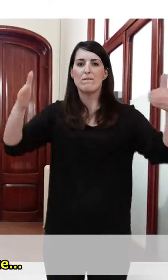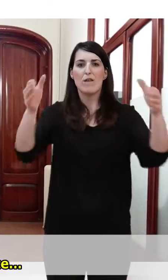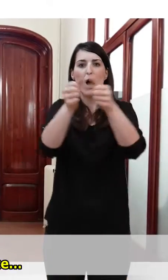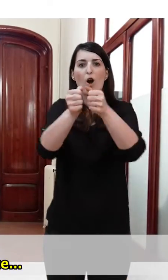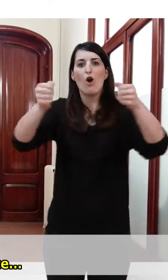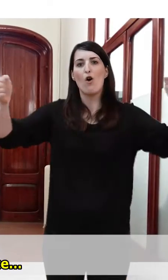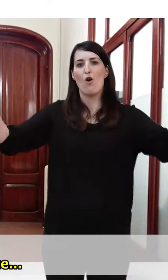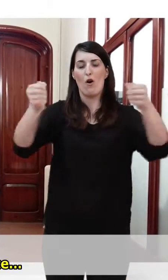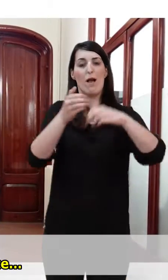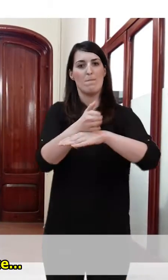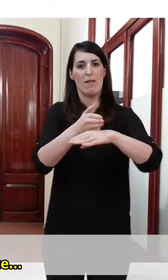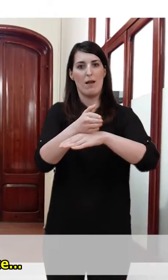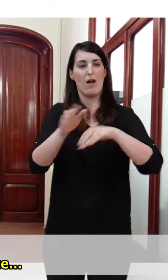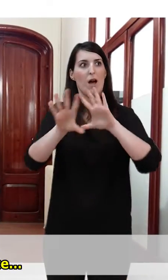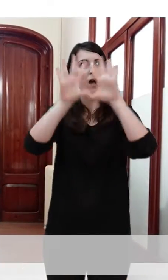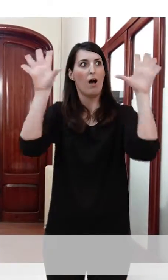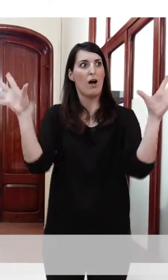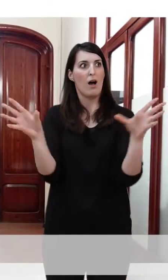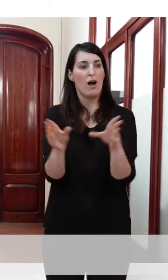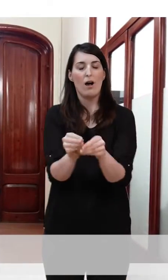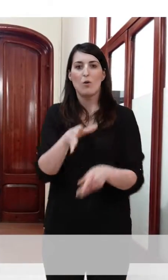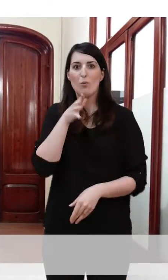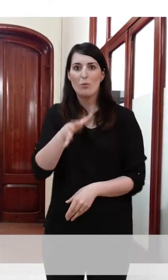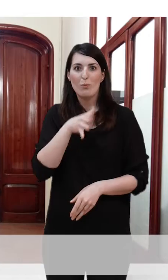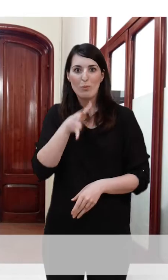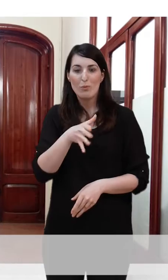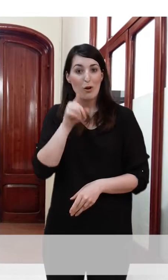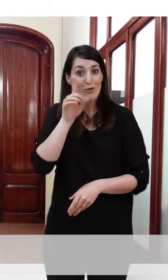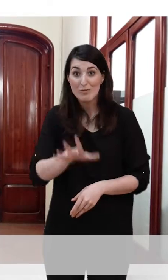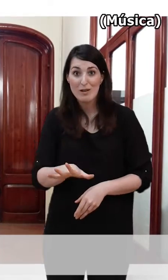El conjunto es imponente. ¿No te parece?